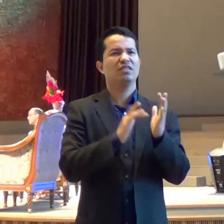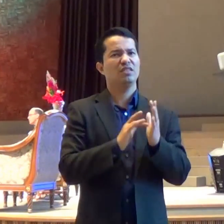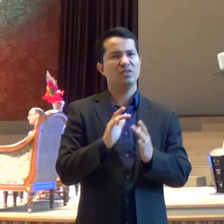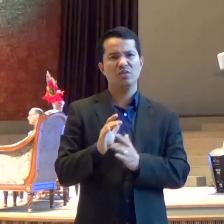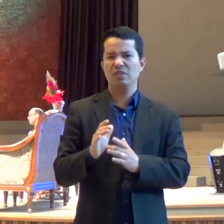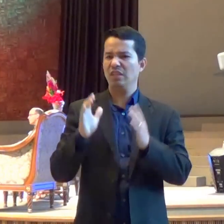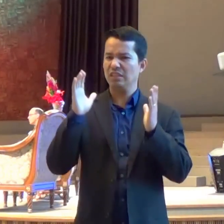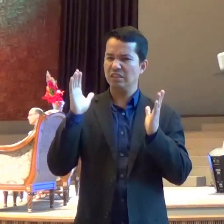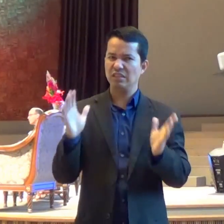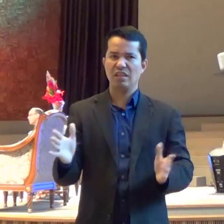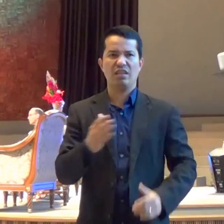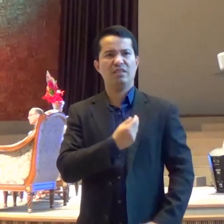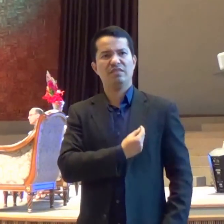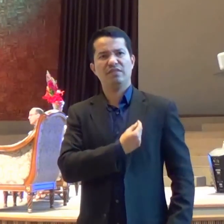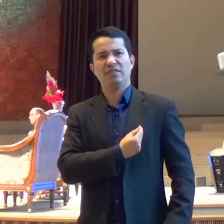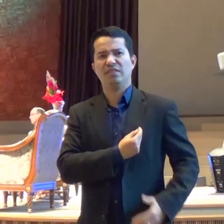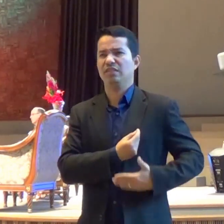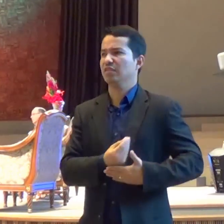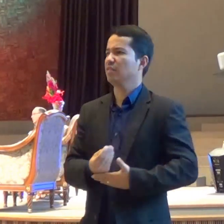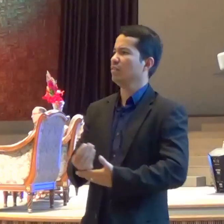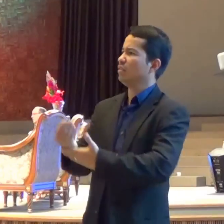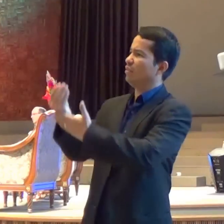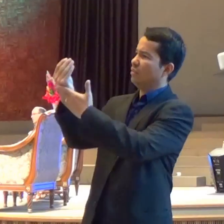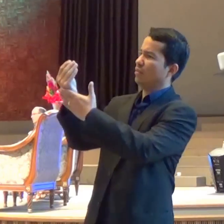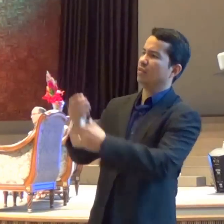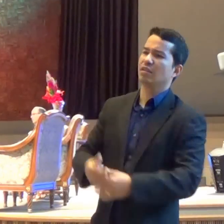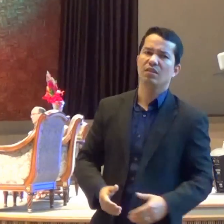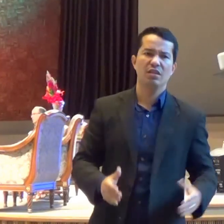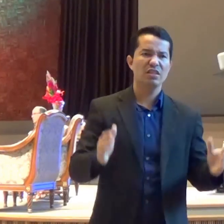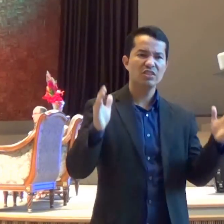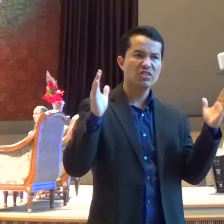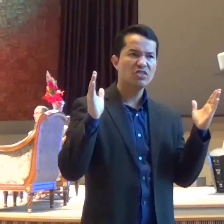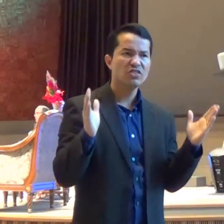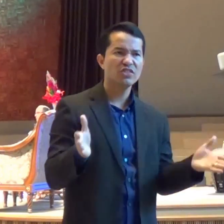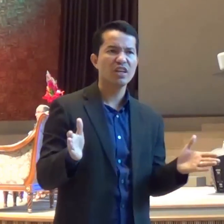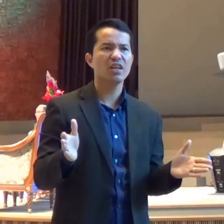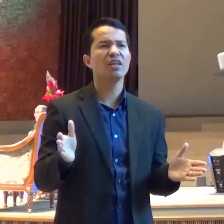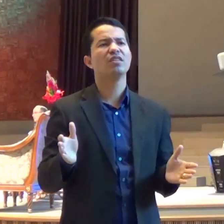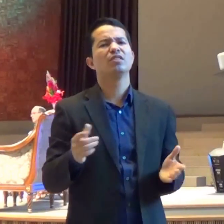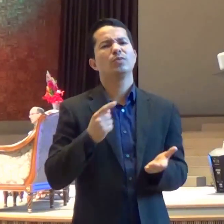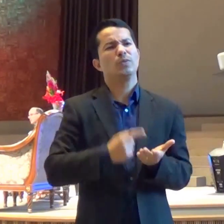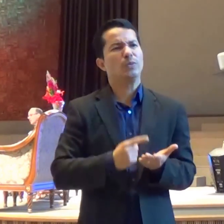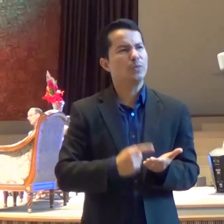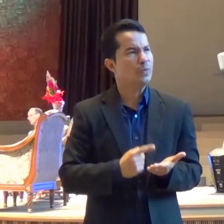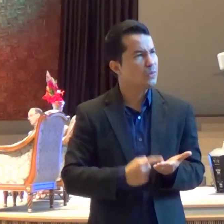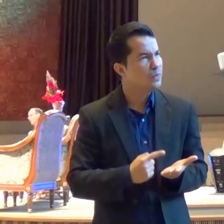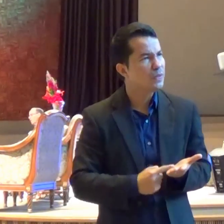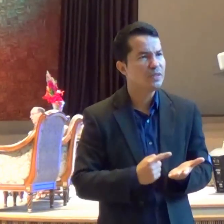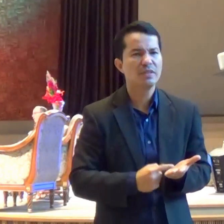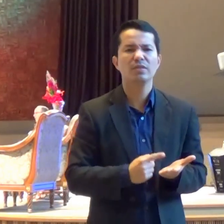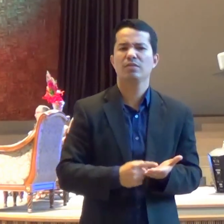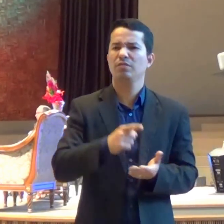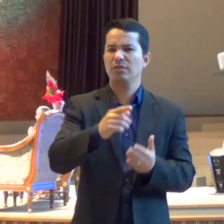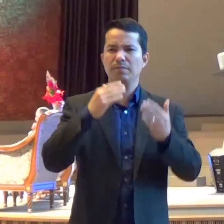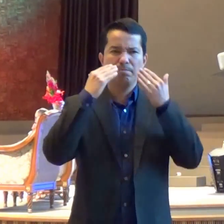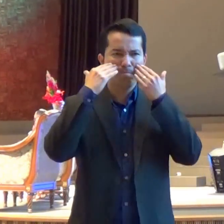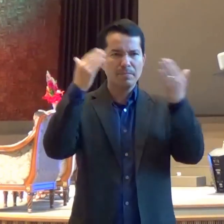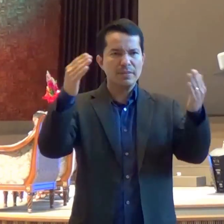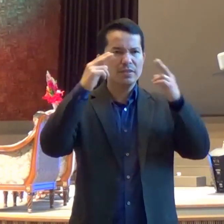Para ele Você Que já Assumiu Esse compromisso Público Através do batismo